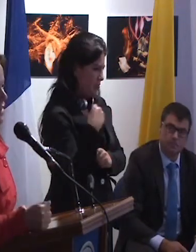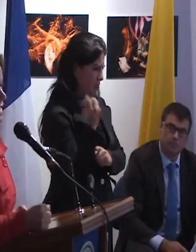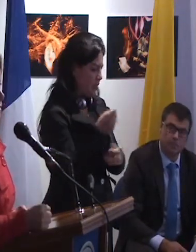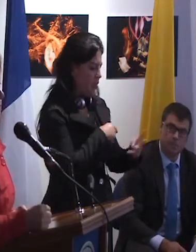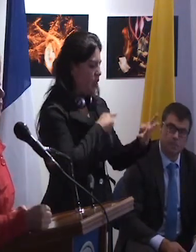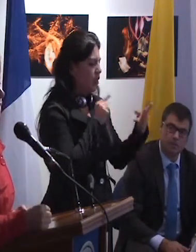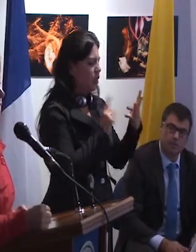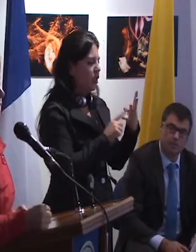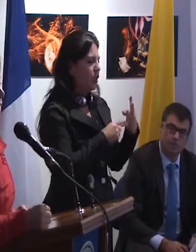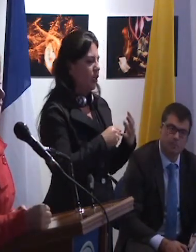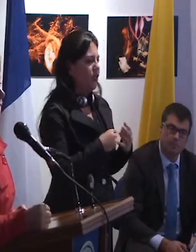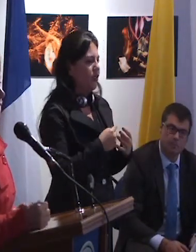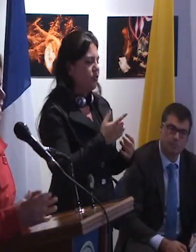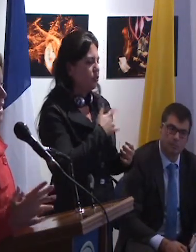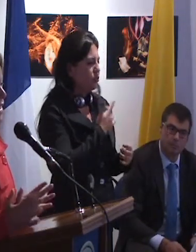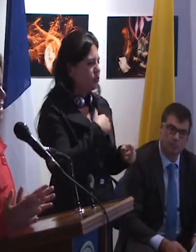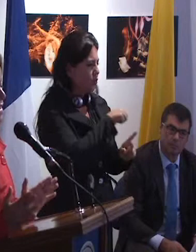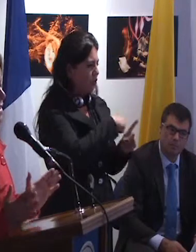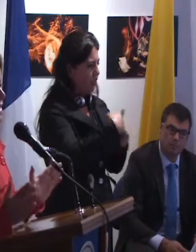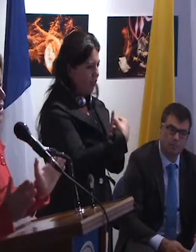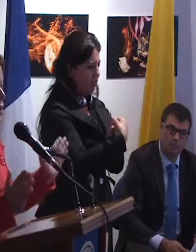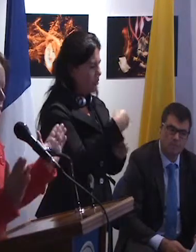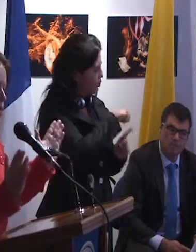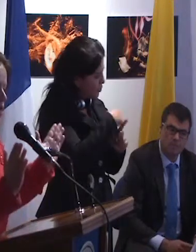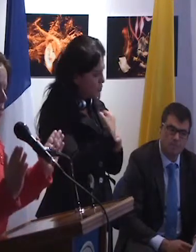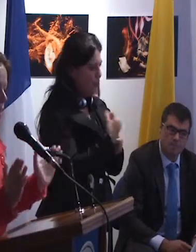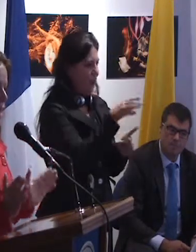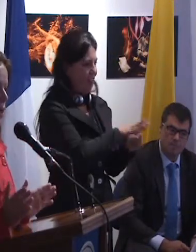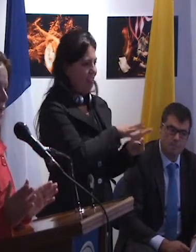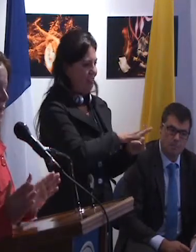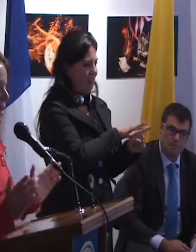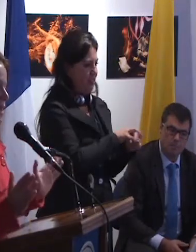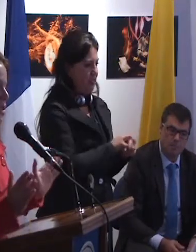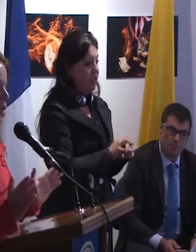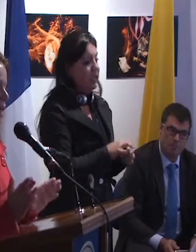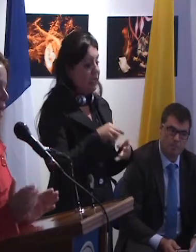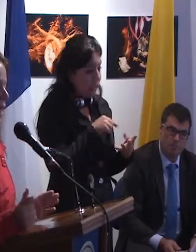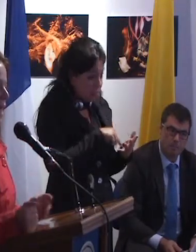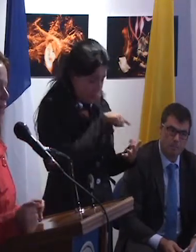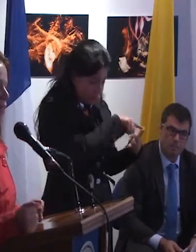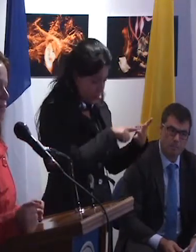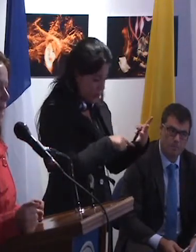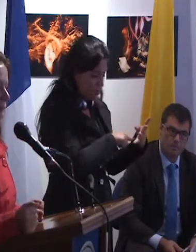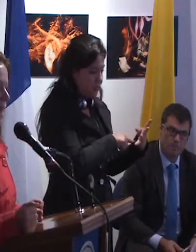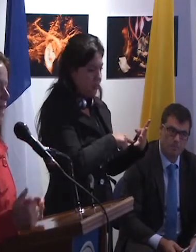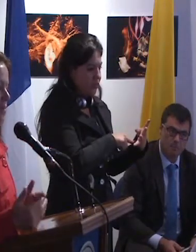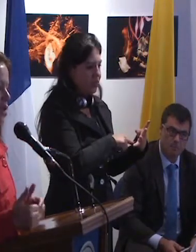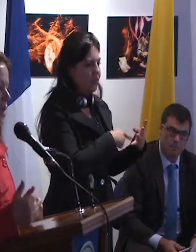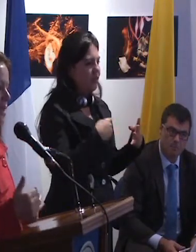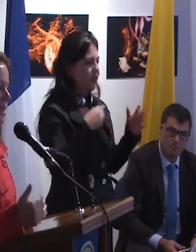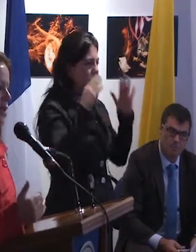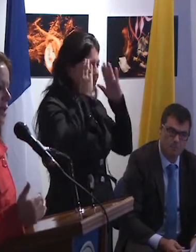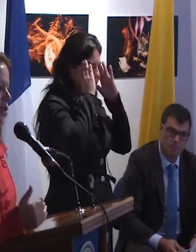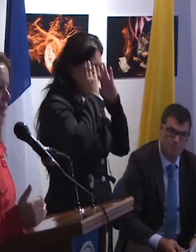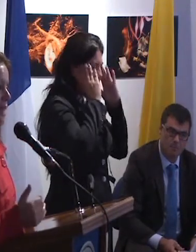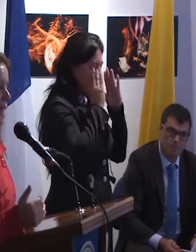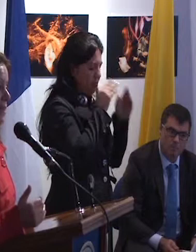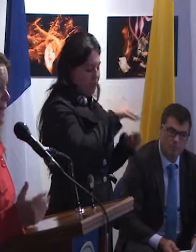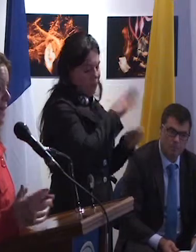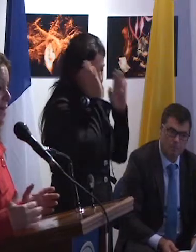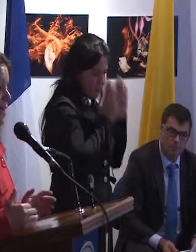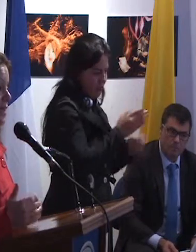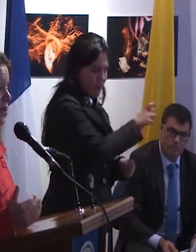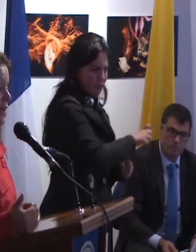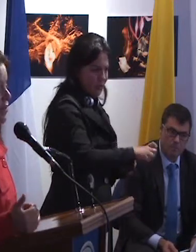socio-afectiva. Y en este sentido, hemos enmarcado que la atención a las personas en situación de